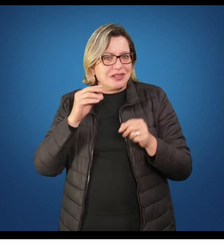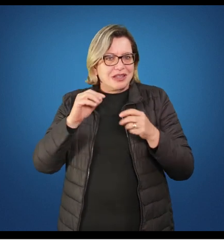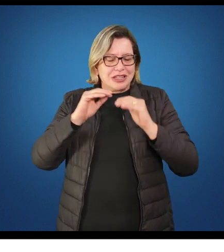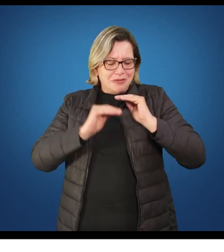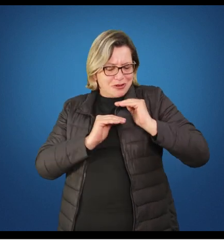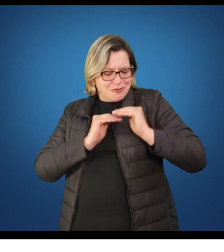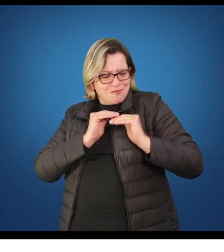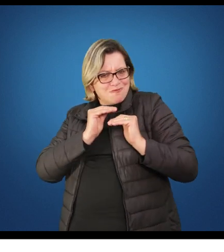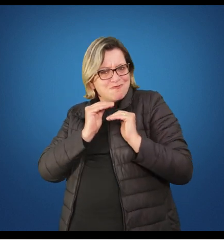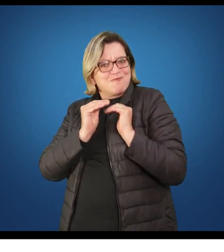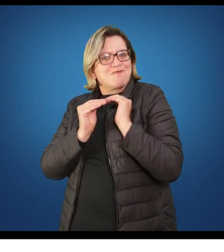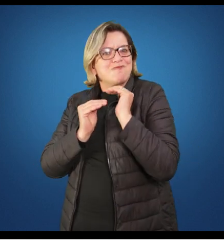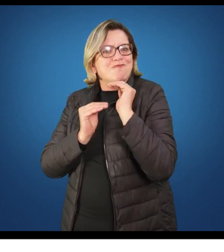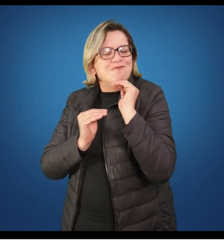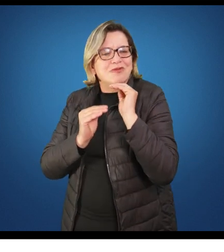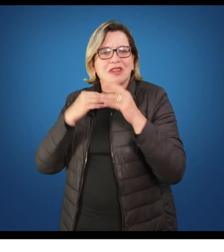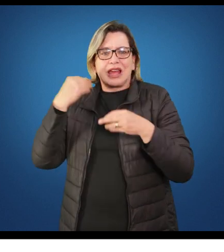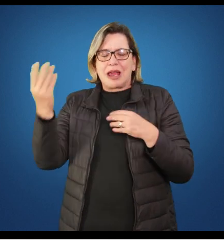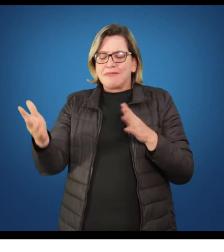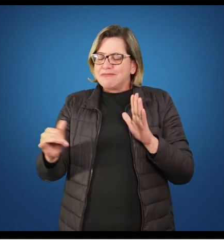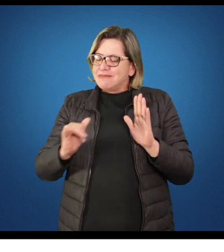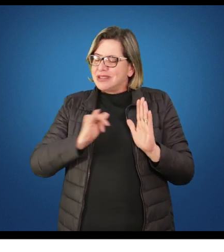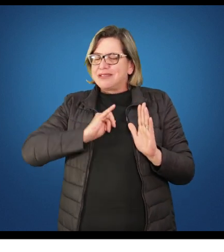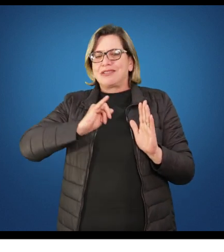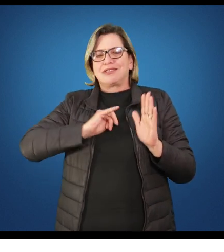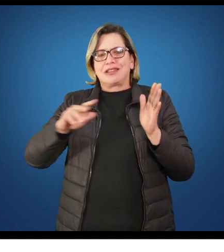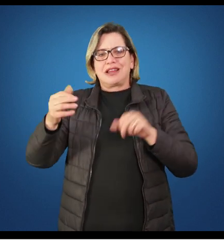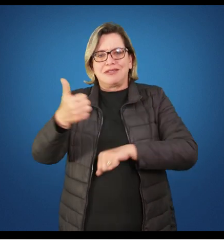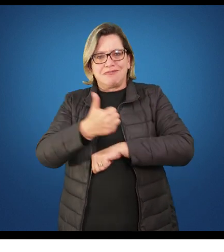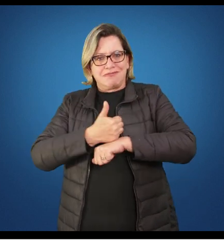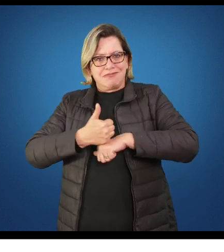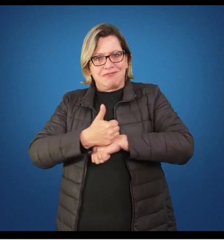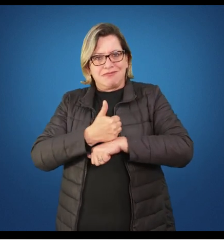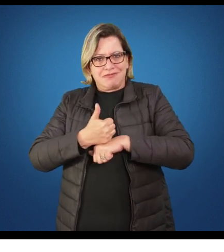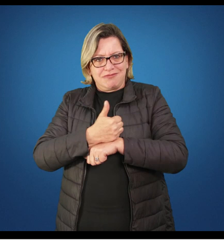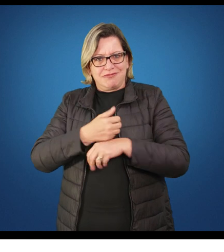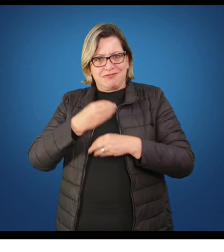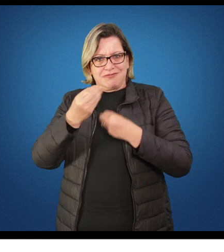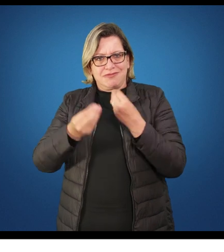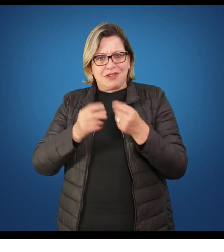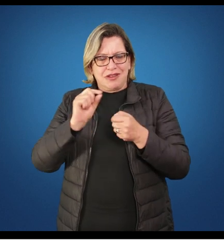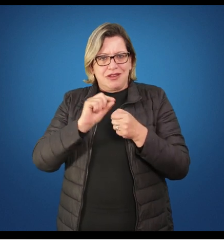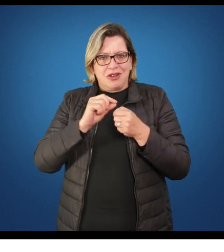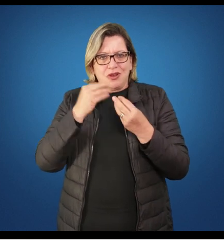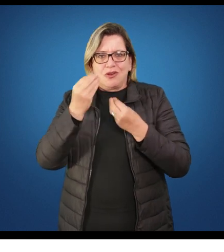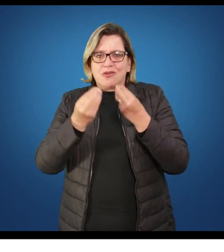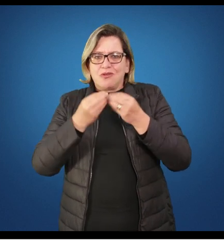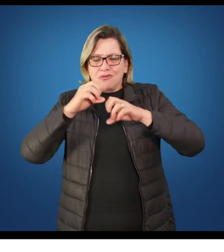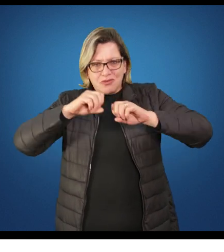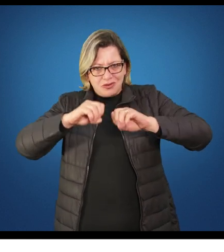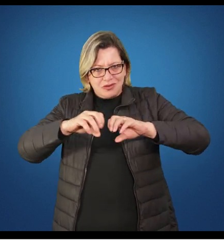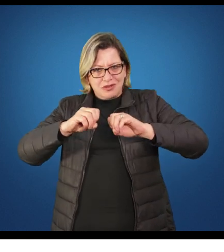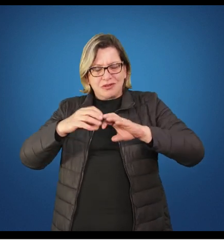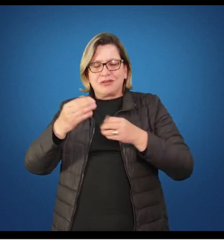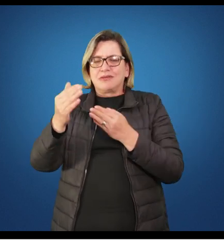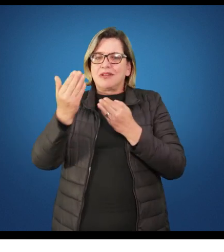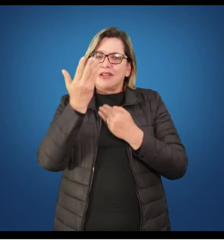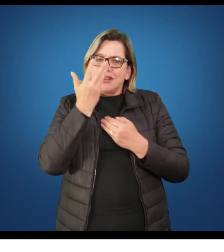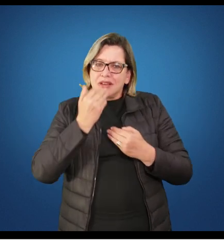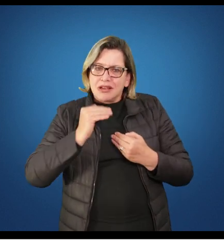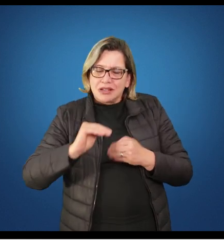construir, dessa forma, a minha identidade profissional no trato com a criança e com o adolescente.